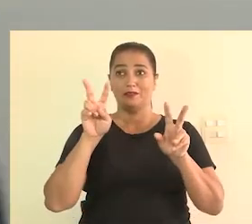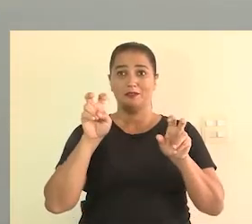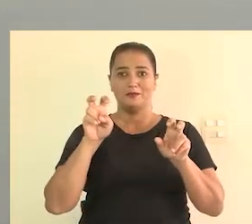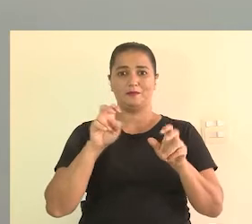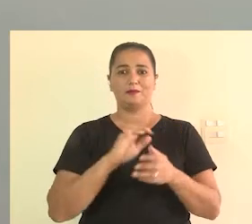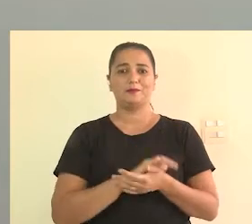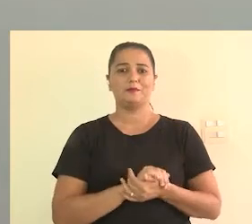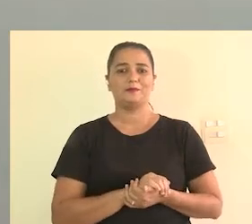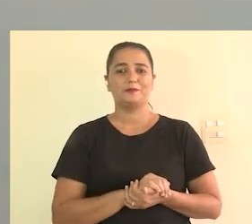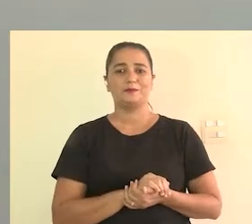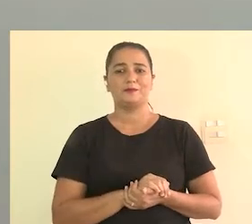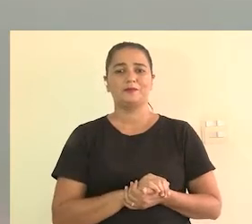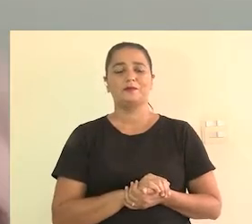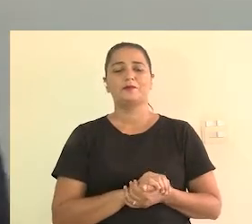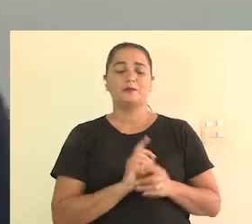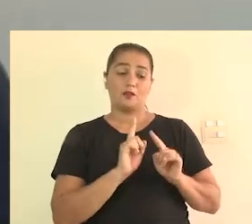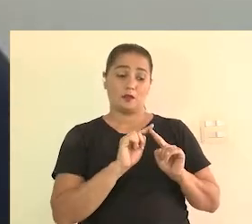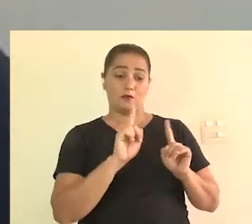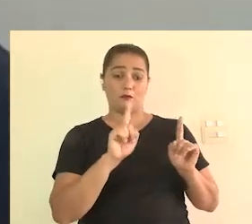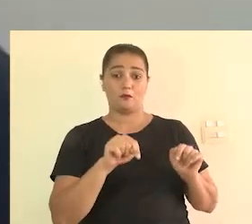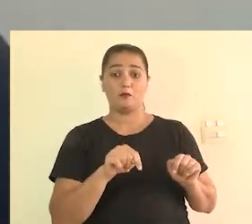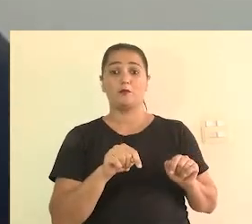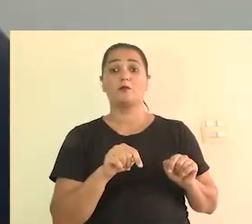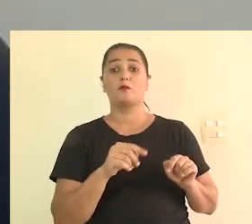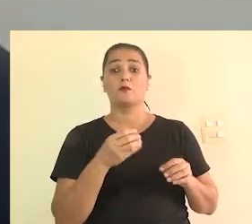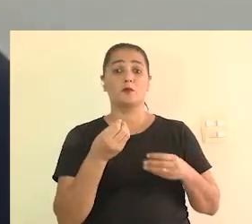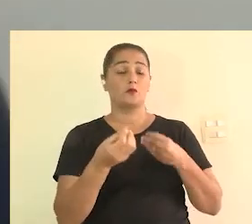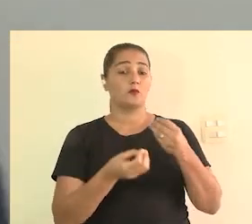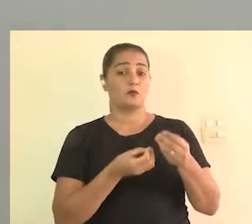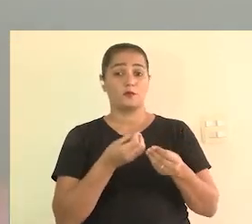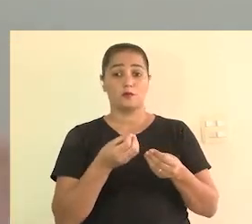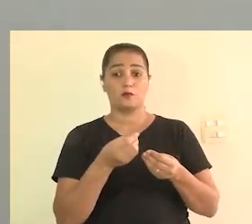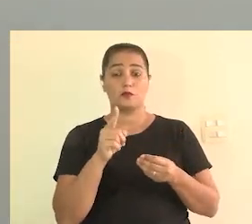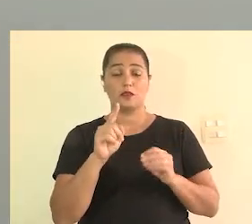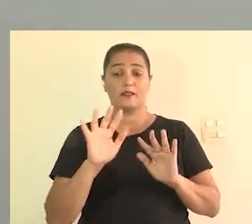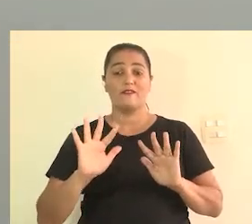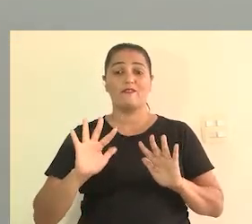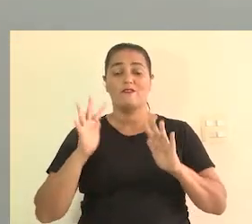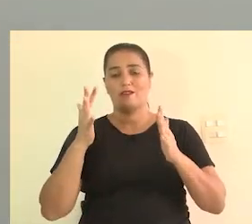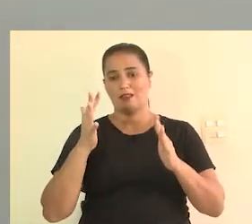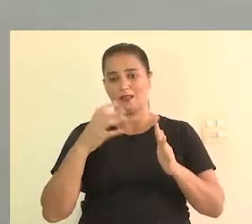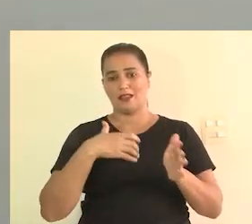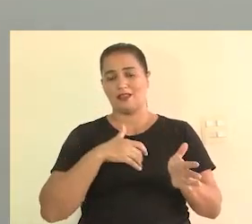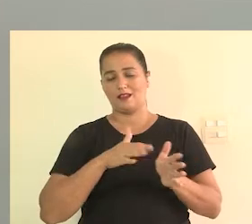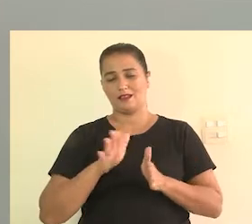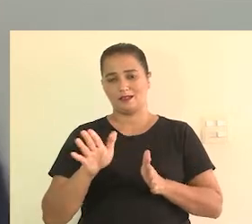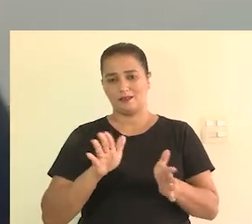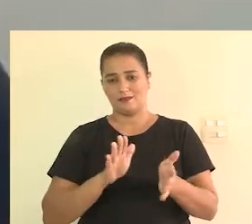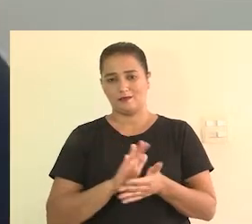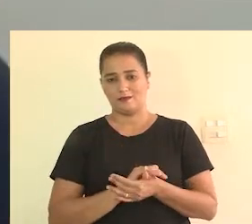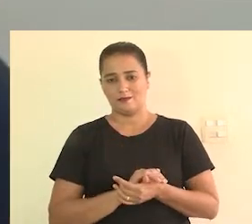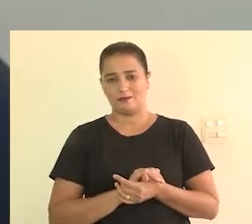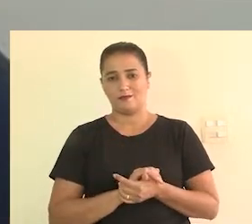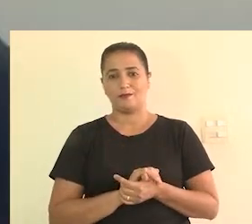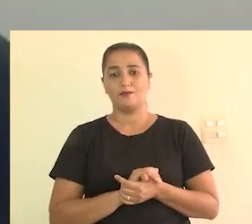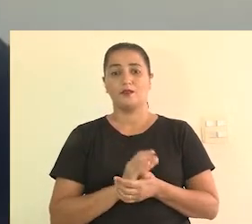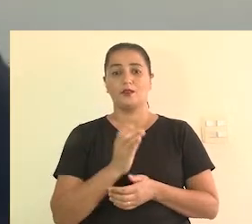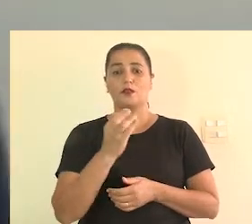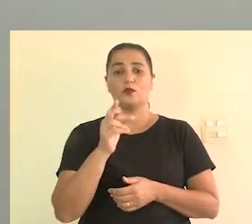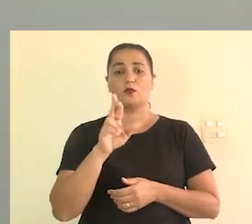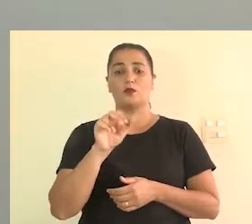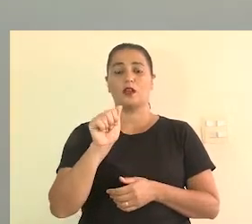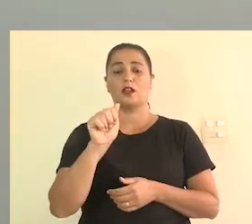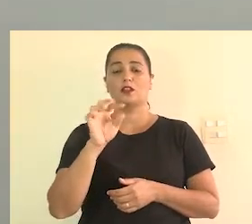sobre esse assunto, né? E como tornar o projeto em si, como tornar o seu evento acessível. Que tem a